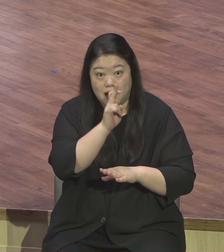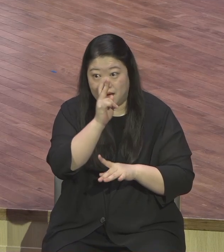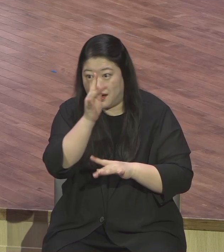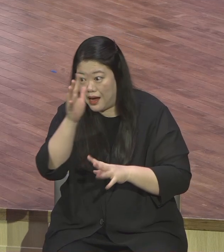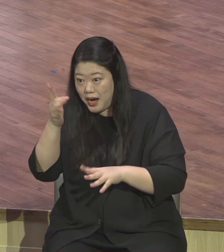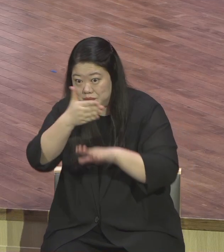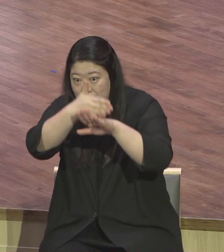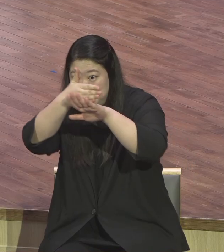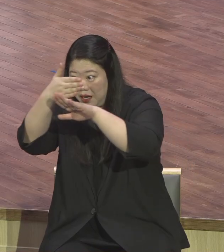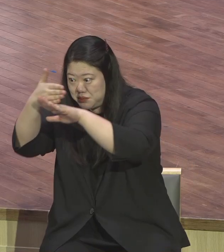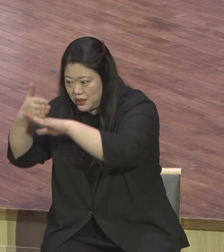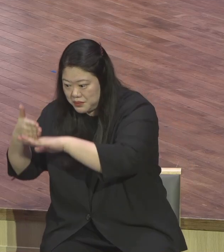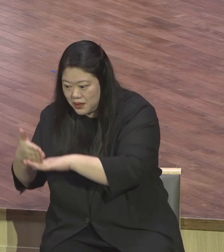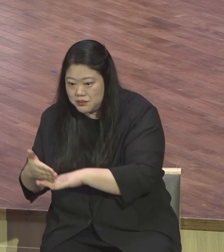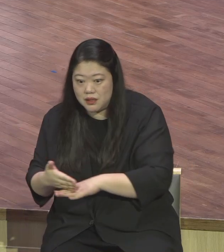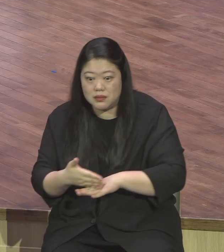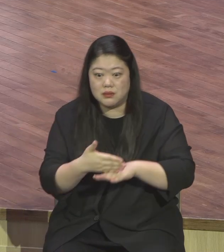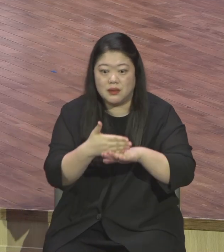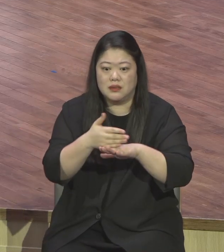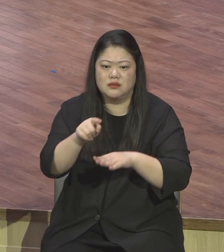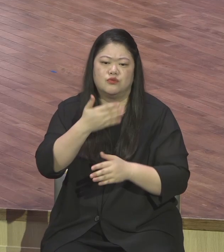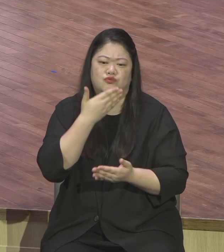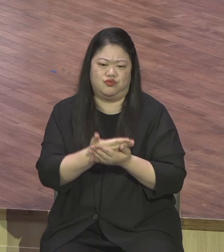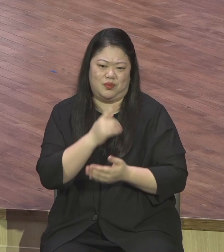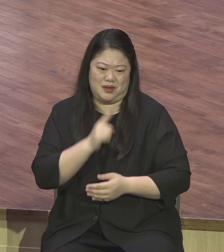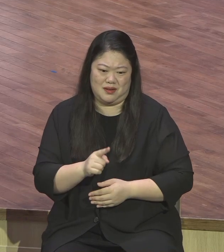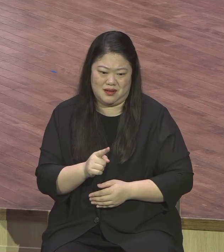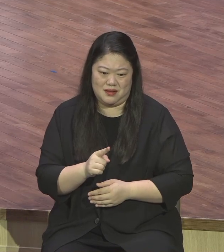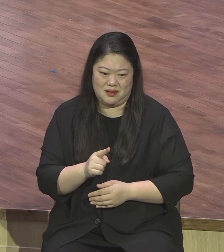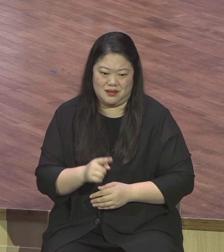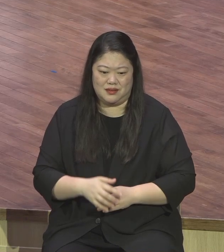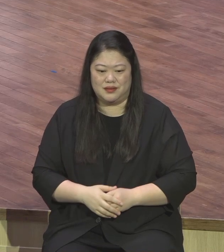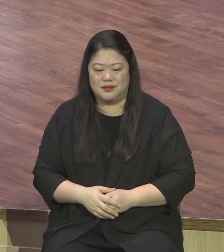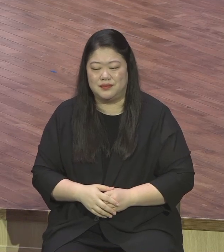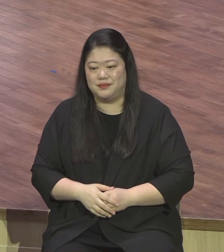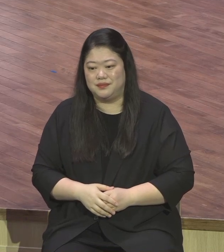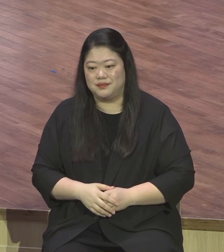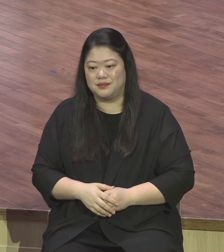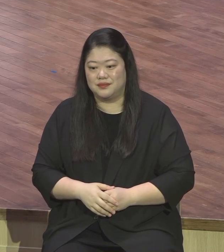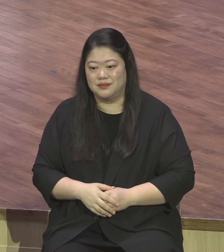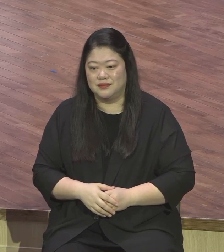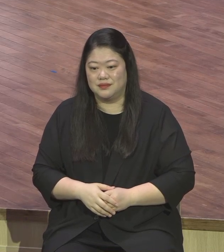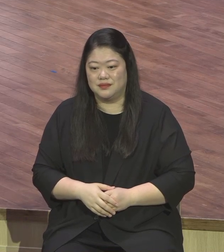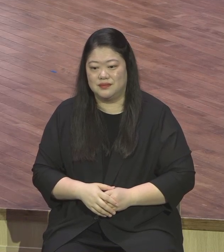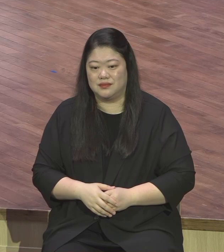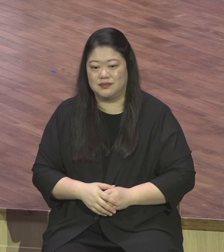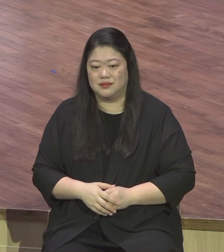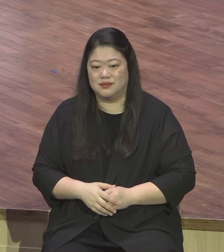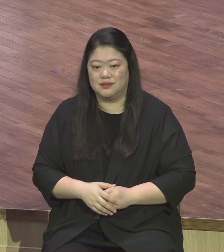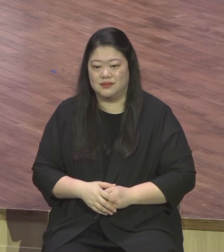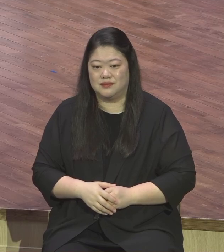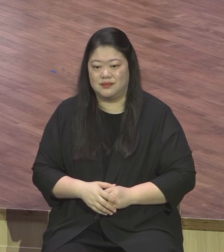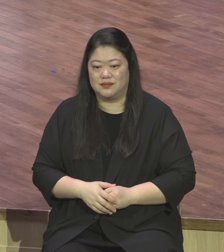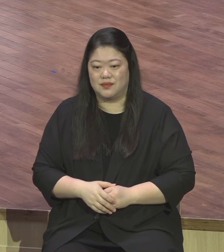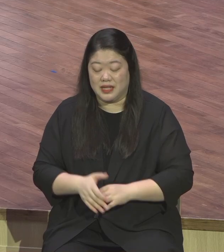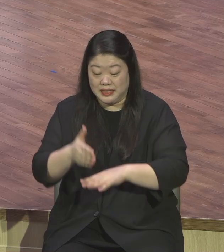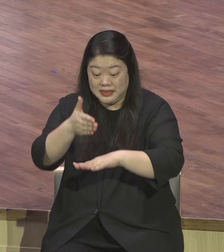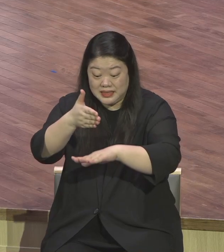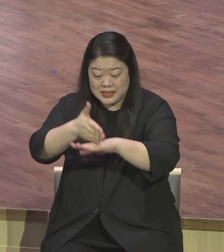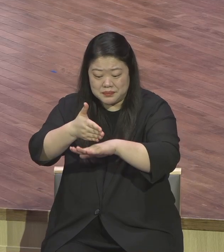사는 것이 중요하다 그것이 모든 것을 감사로 편집하는 삶이라 라는